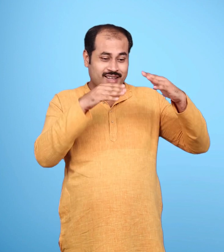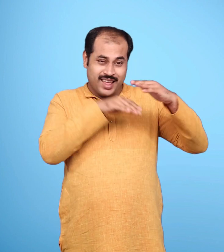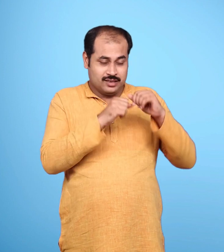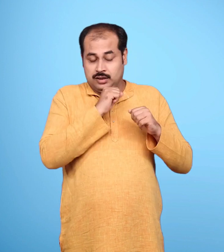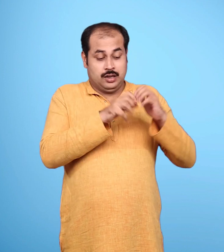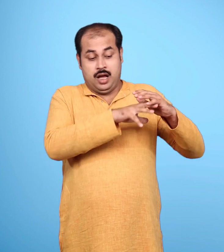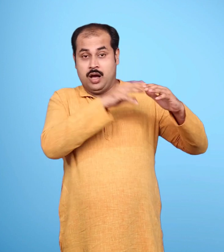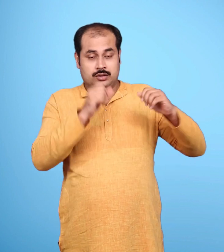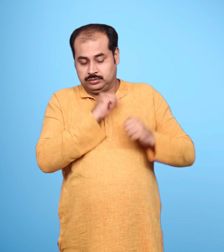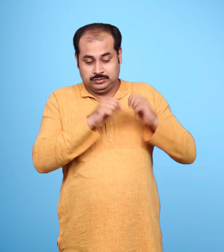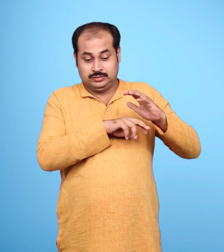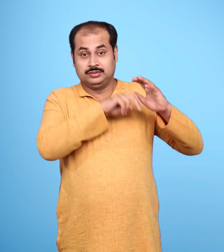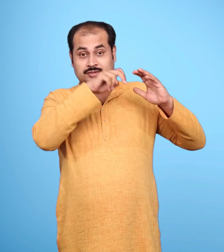दोड़ कर कुठिया के द्वार पर आई